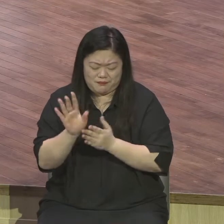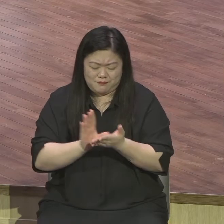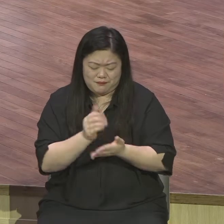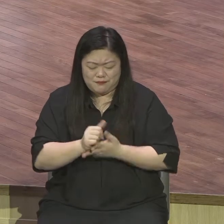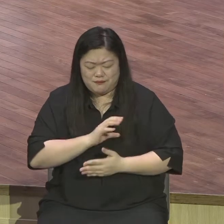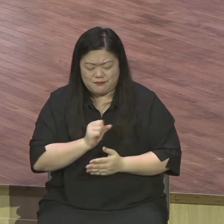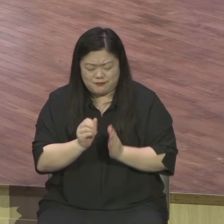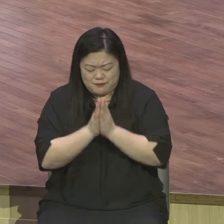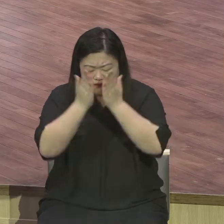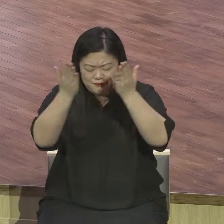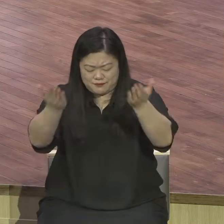아멘